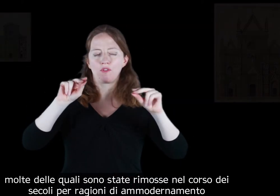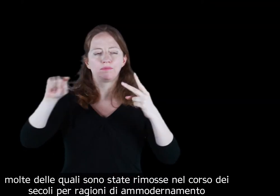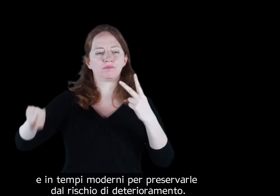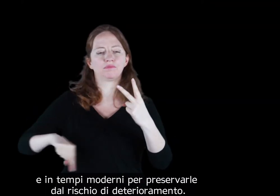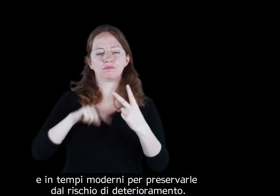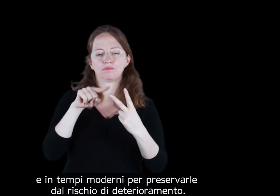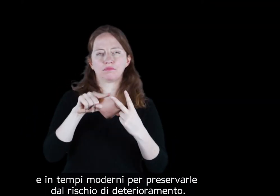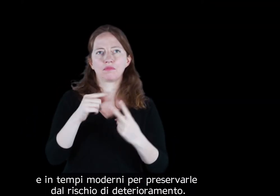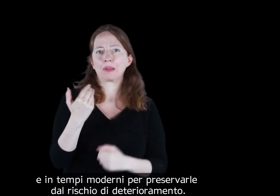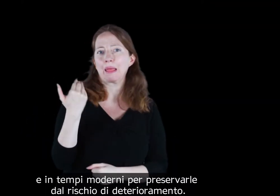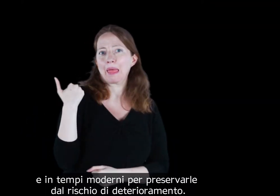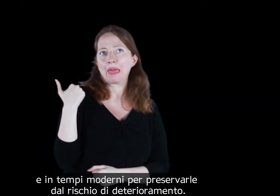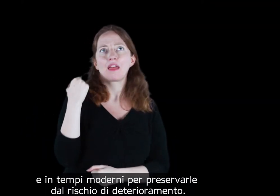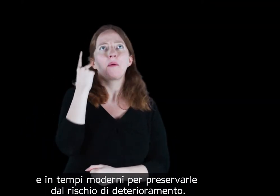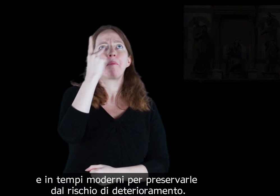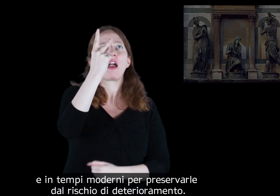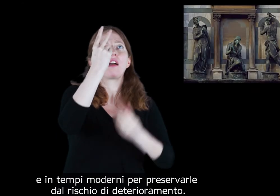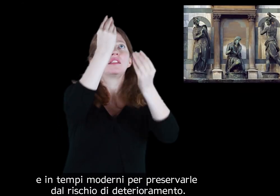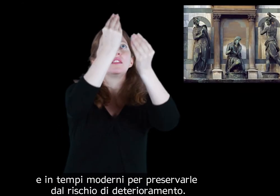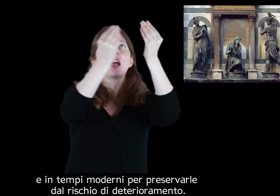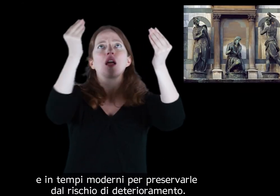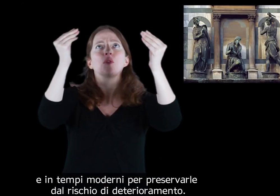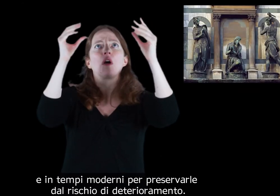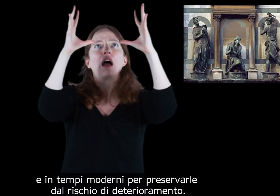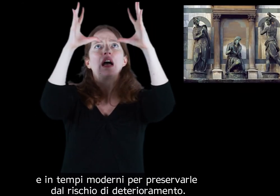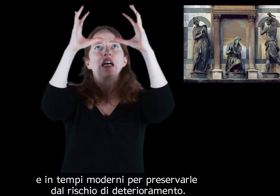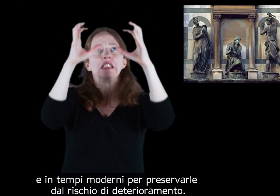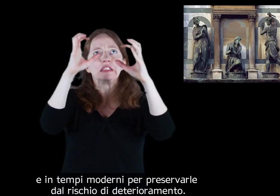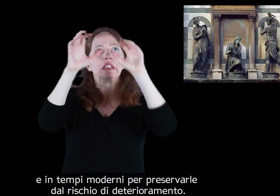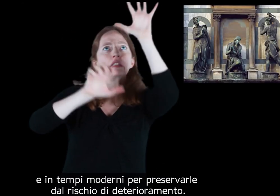e in tempi moderni per preservarle dal rischio di deterioramento.